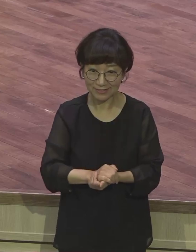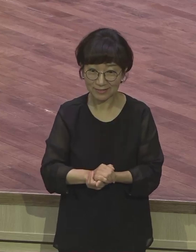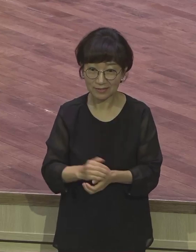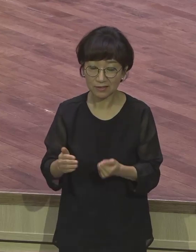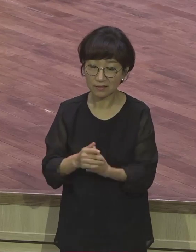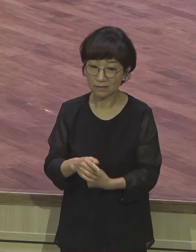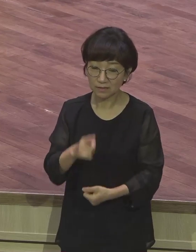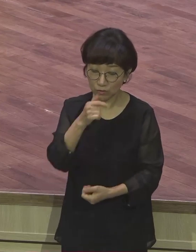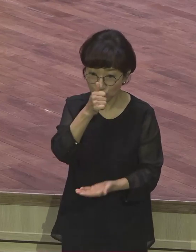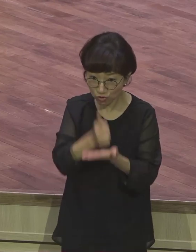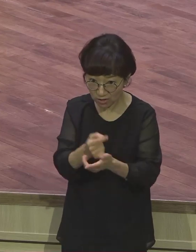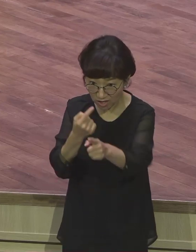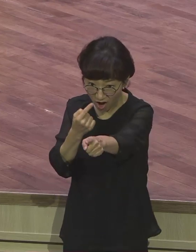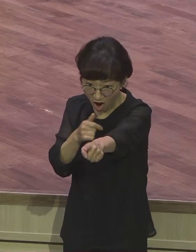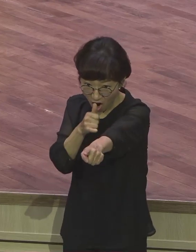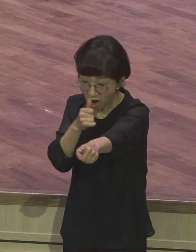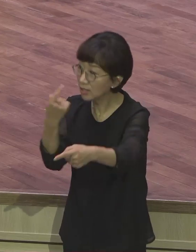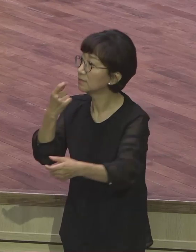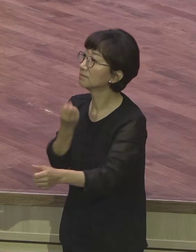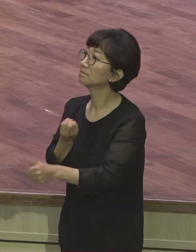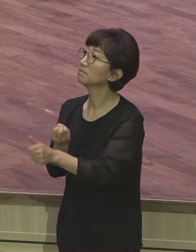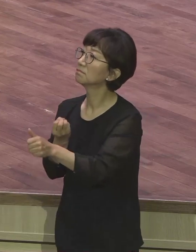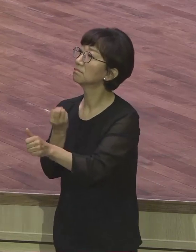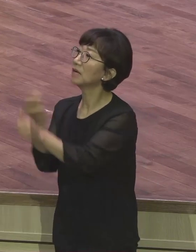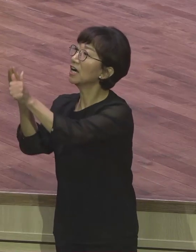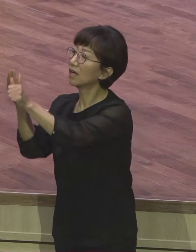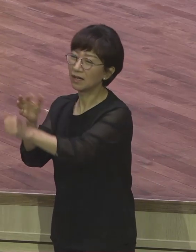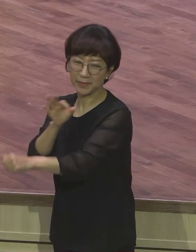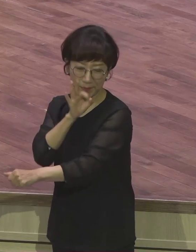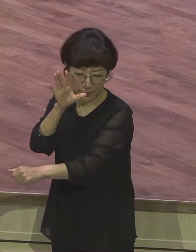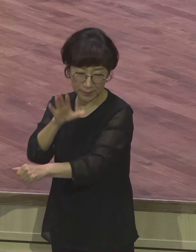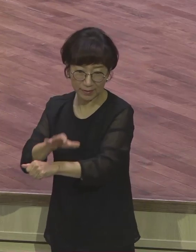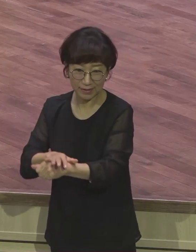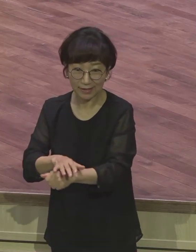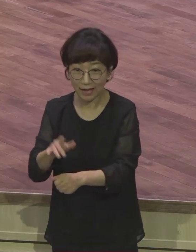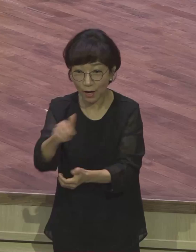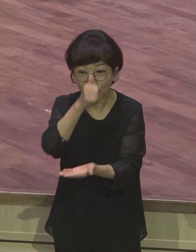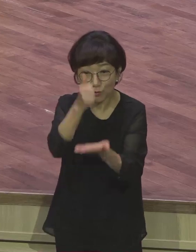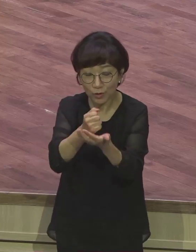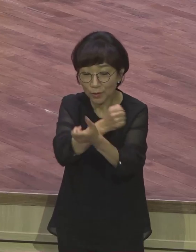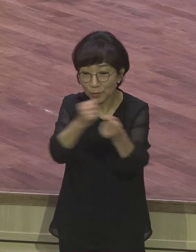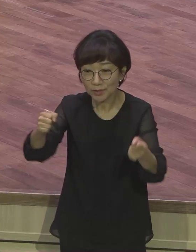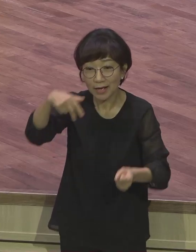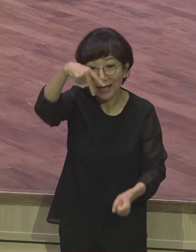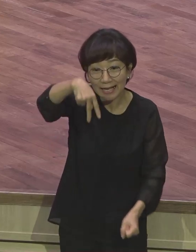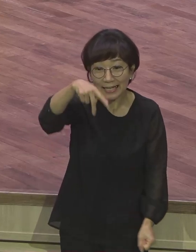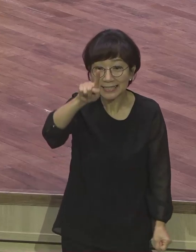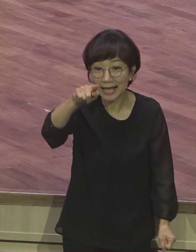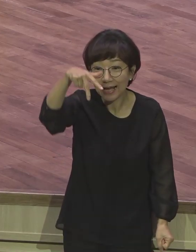사제의 확신 이 사제의 확신 이거 여러분이 가지고 있어야 돼요.